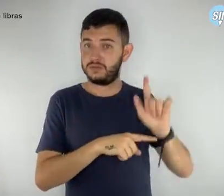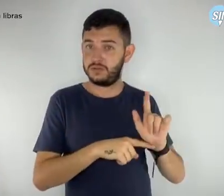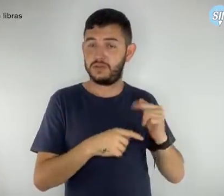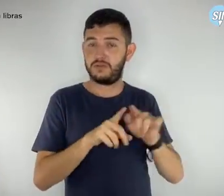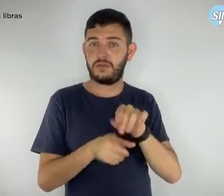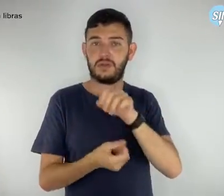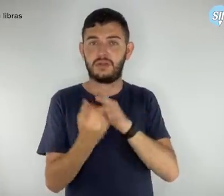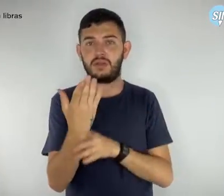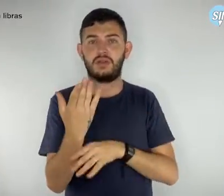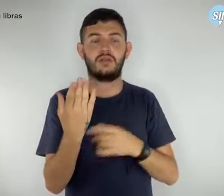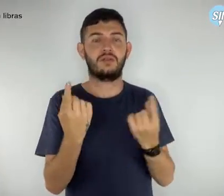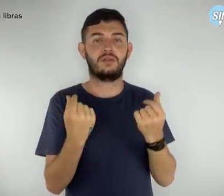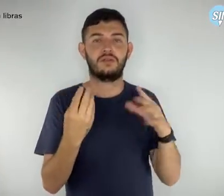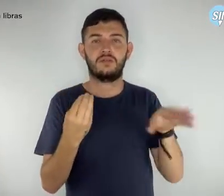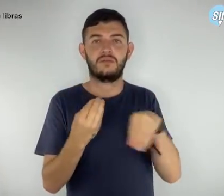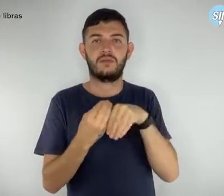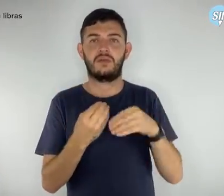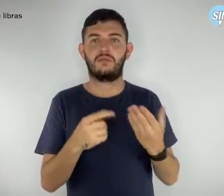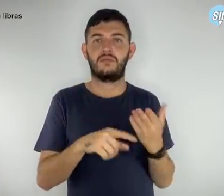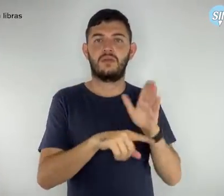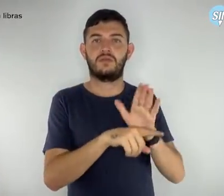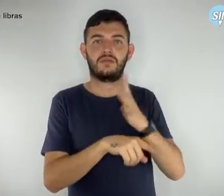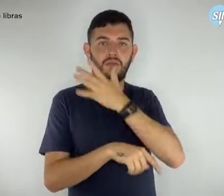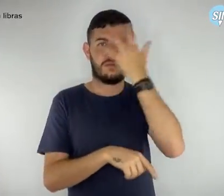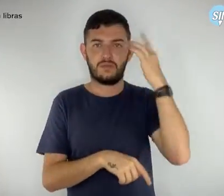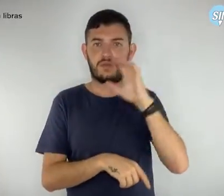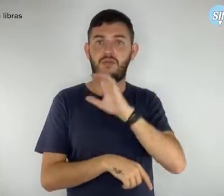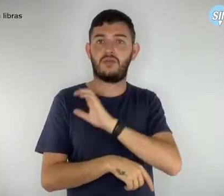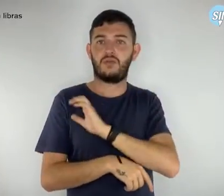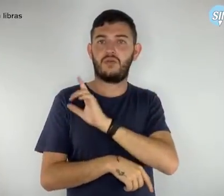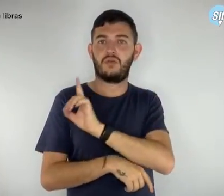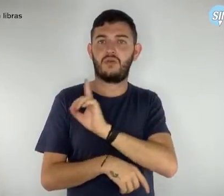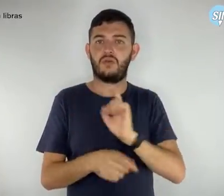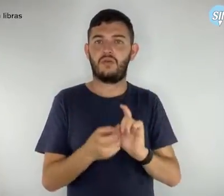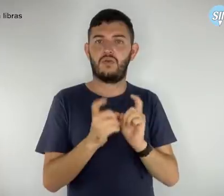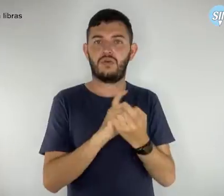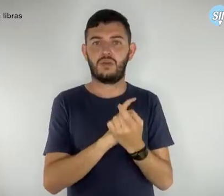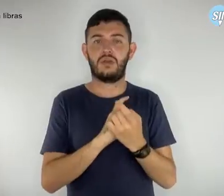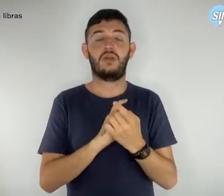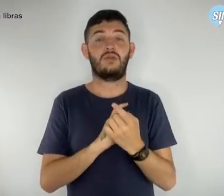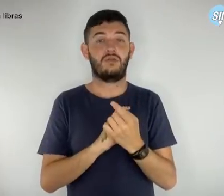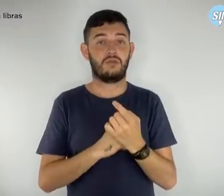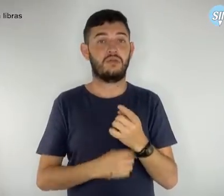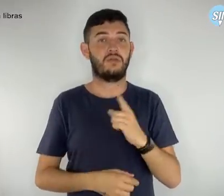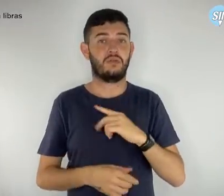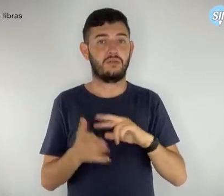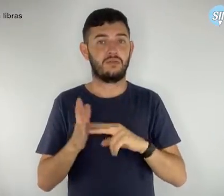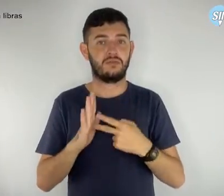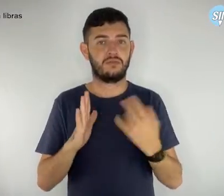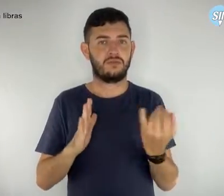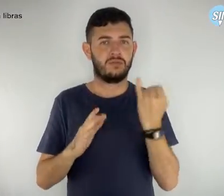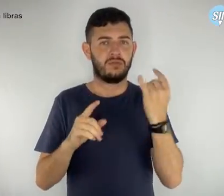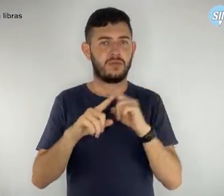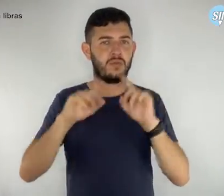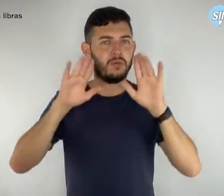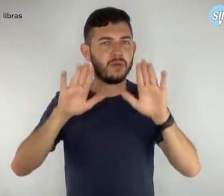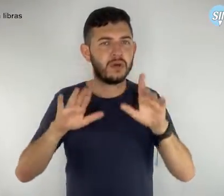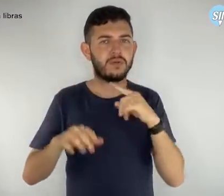como a criação de gratificação para coordenadores são essenciais. Entretanto, o que